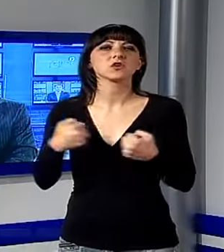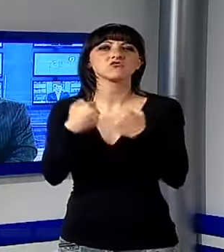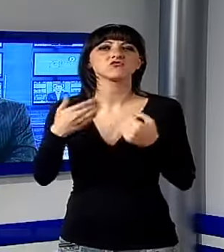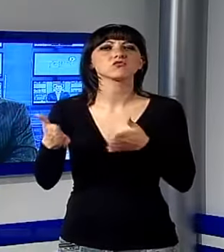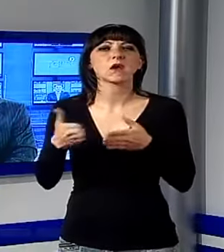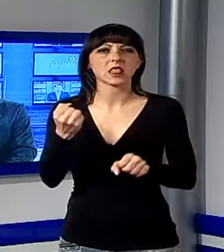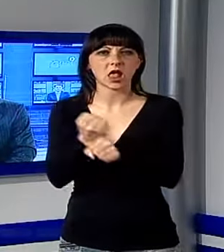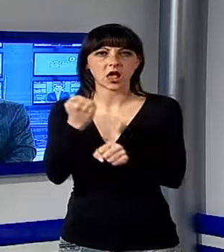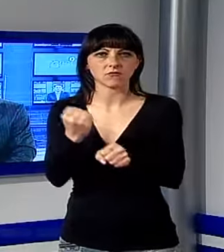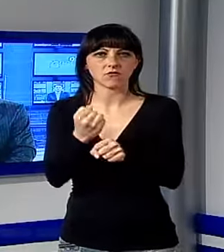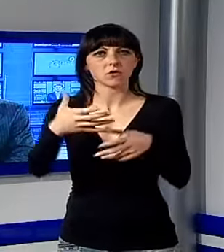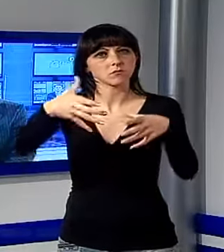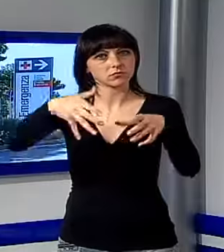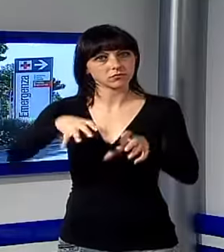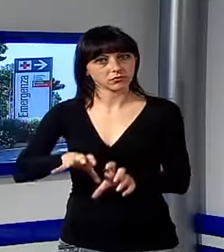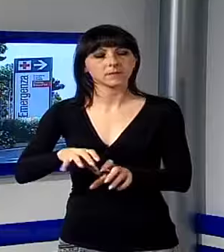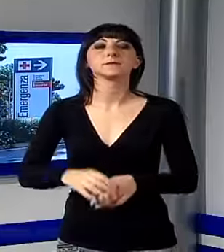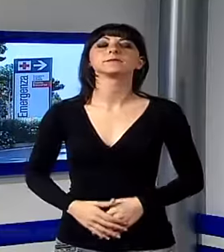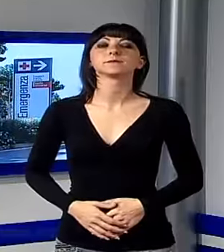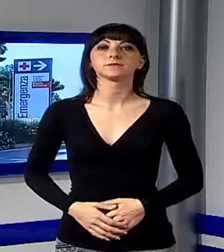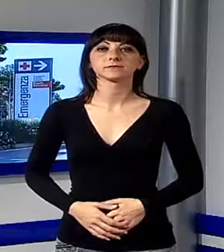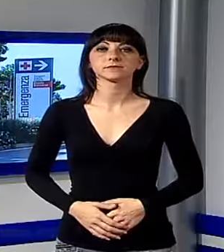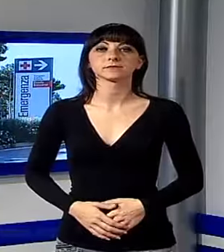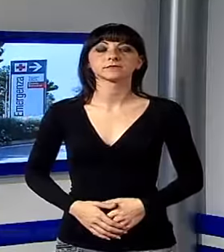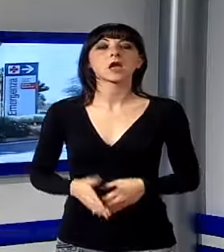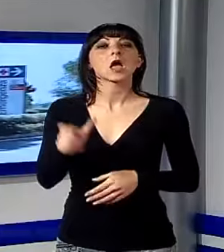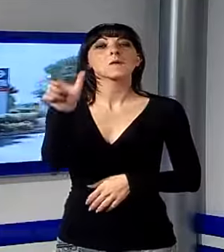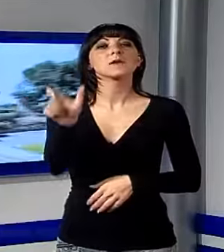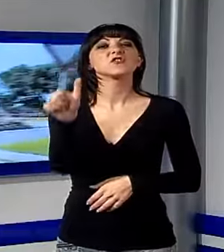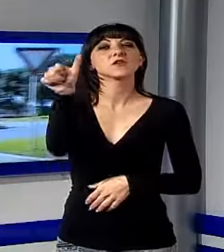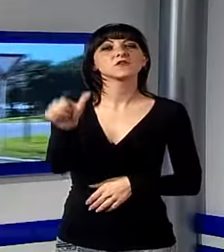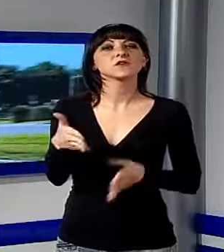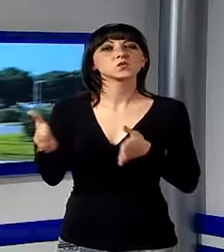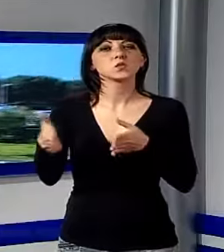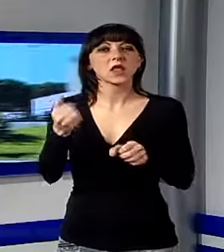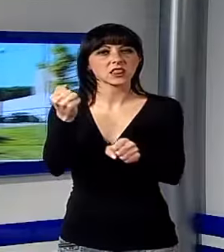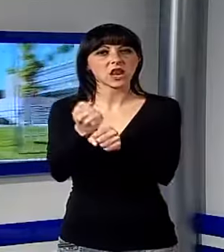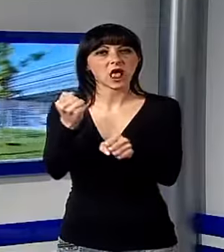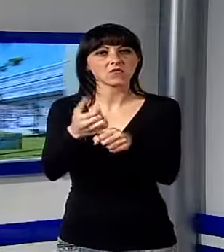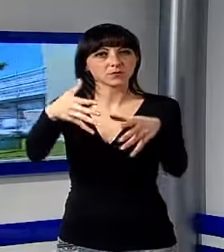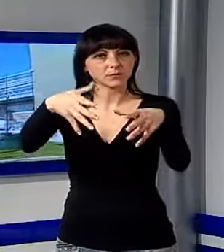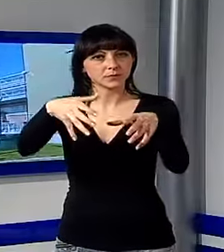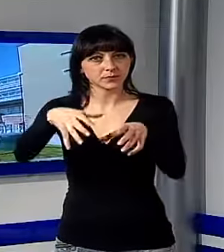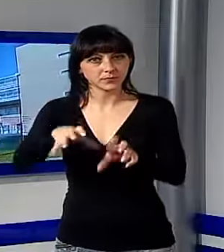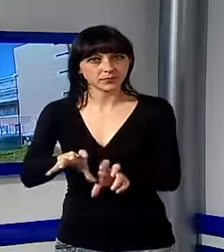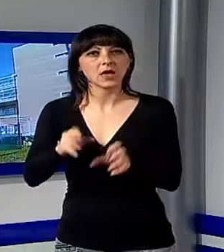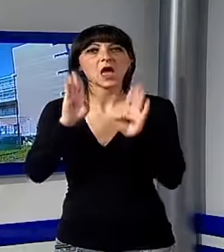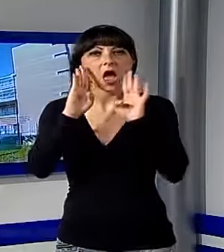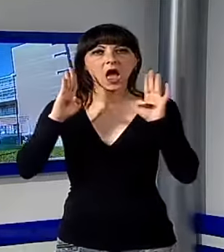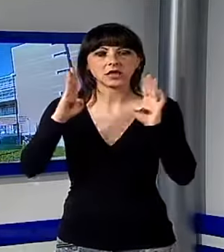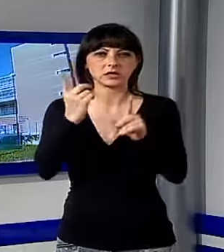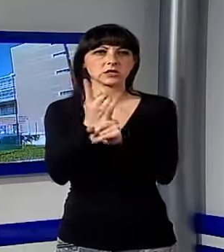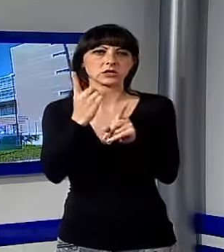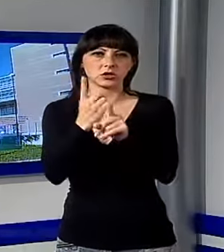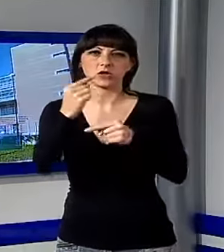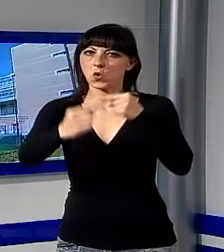diminuendo. Vediamo. Gli infortuni sul lavoro in Versilia sono in netto calo. L'attenzione va comunque